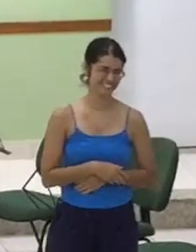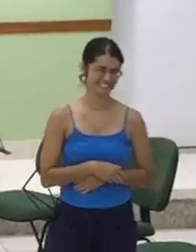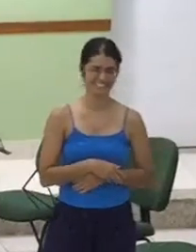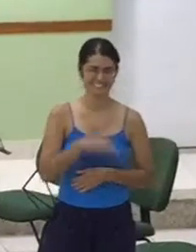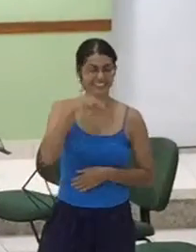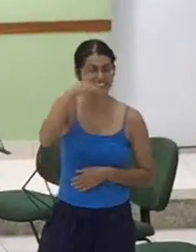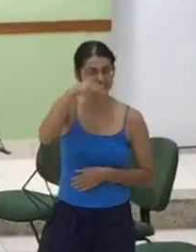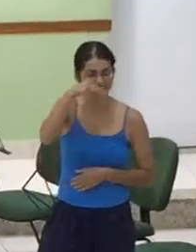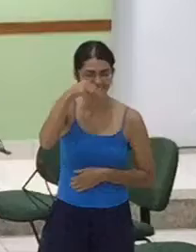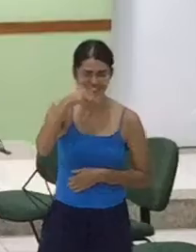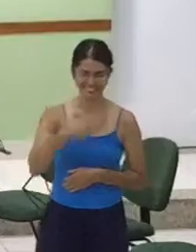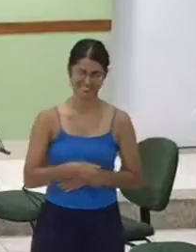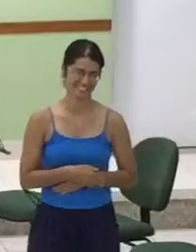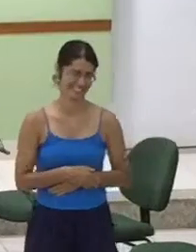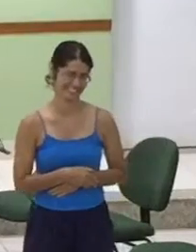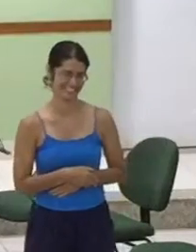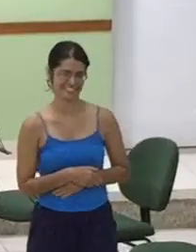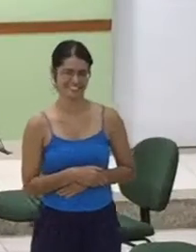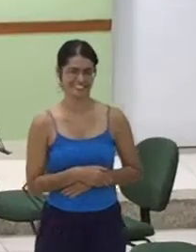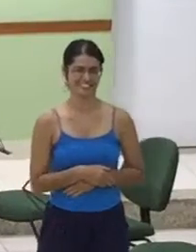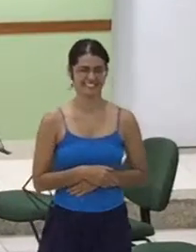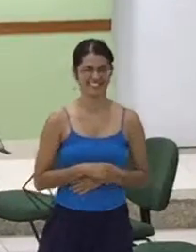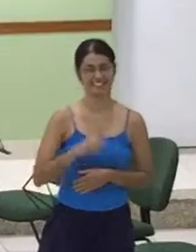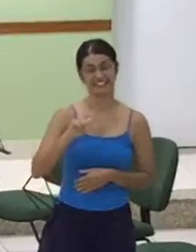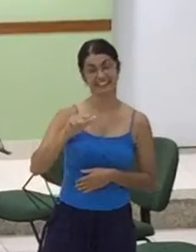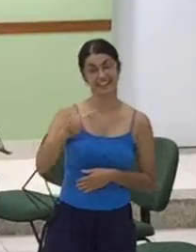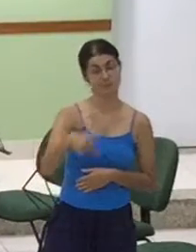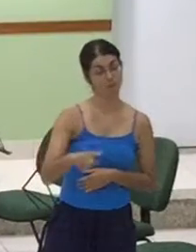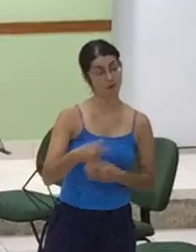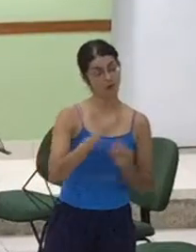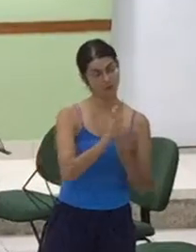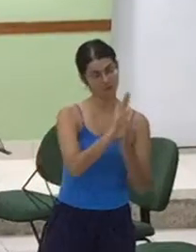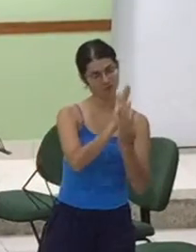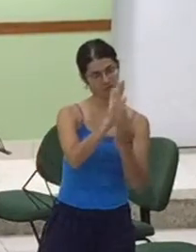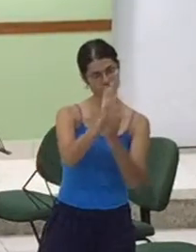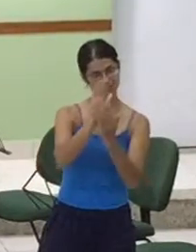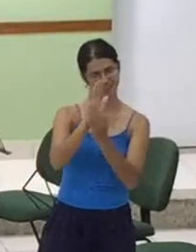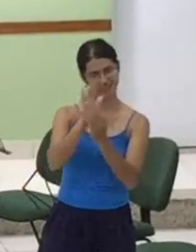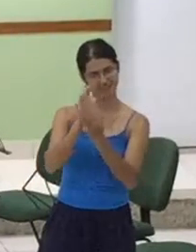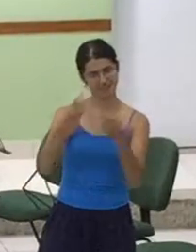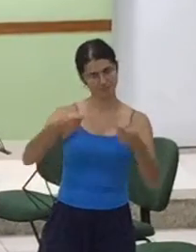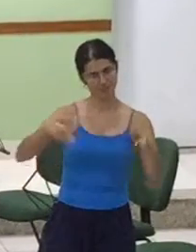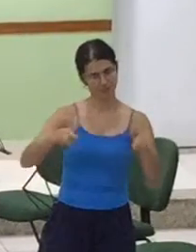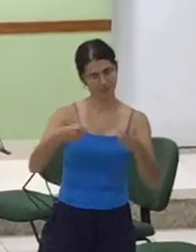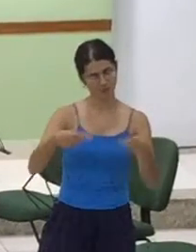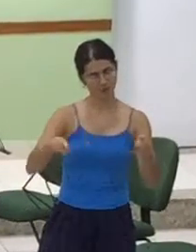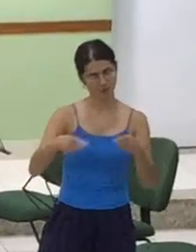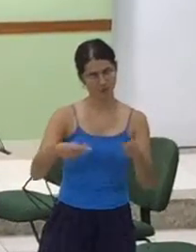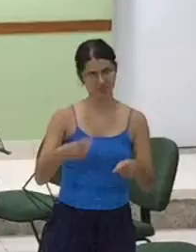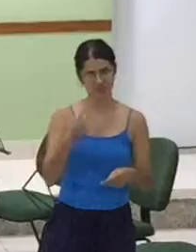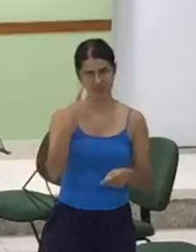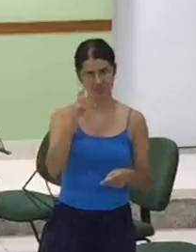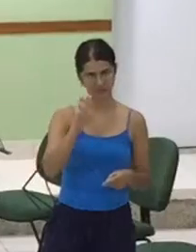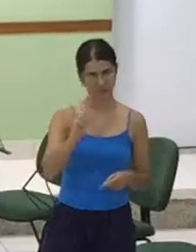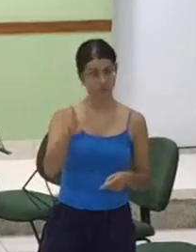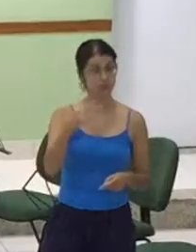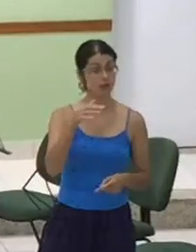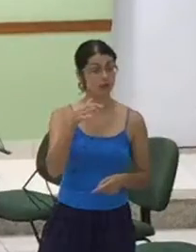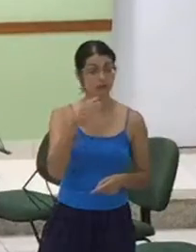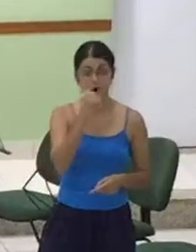Amém. seguida nós estaremos louvando ao Senhor, com o Índio do Canto do Cristão, número 15, a irmã Roseli vai estar